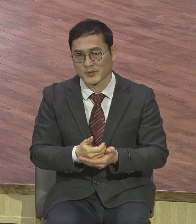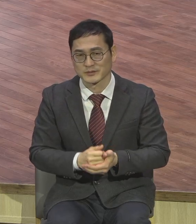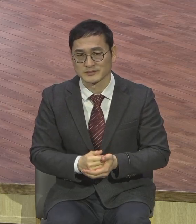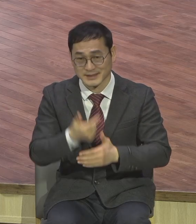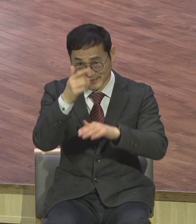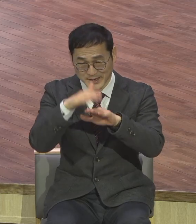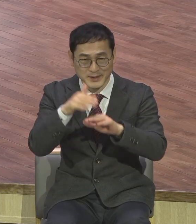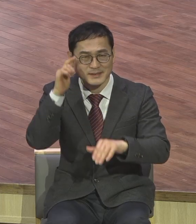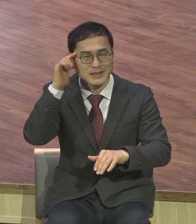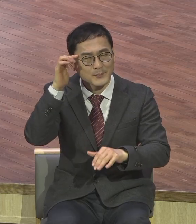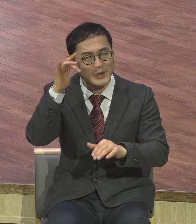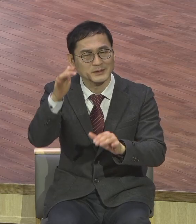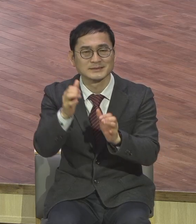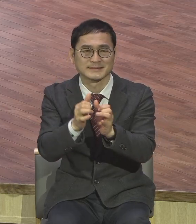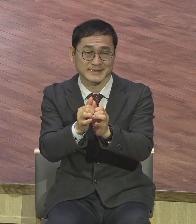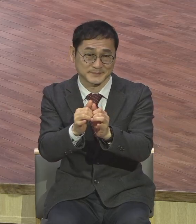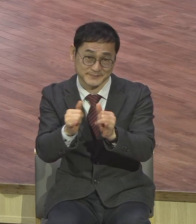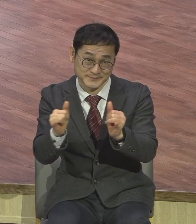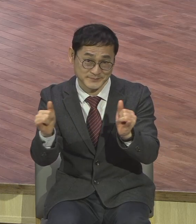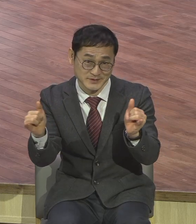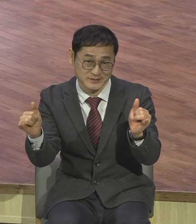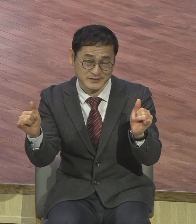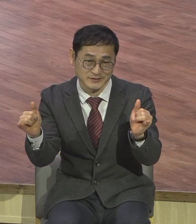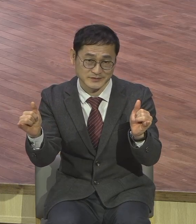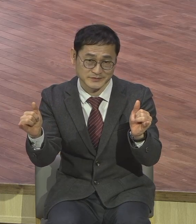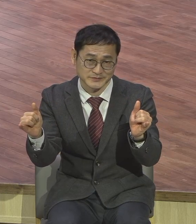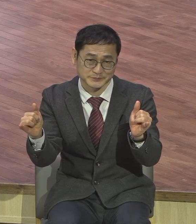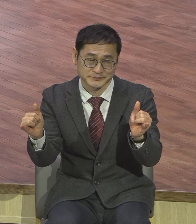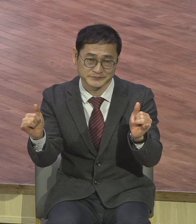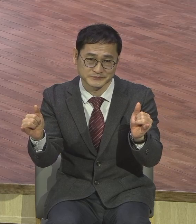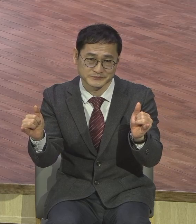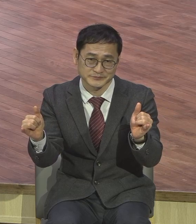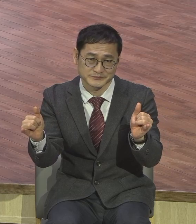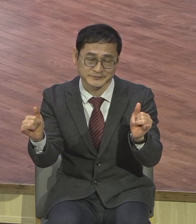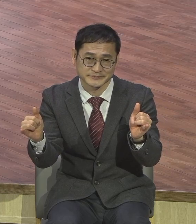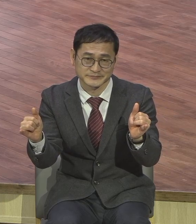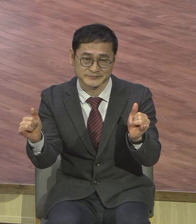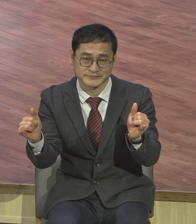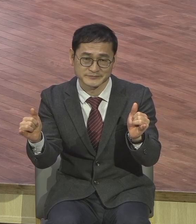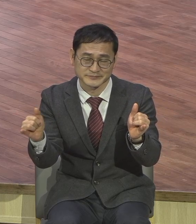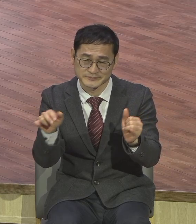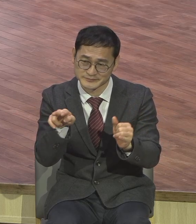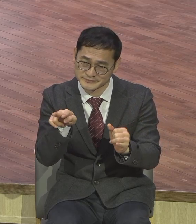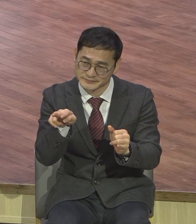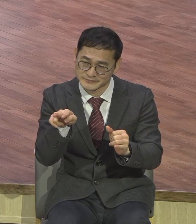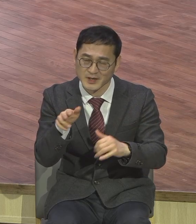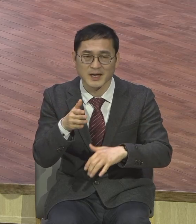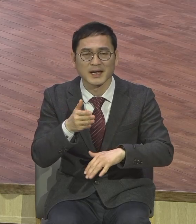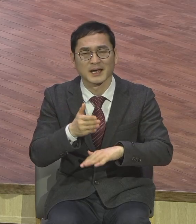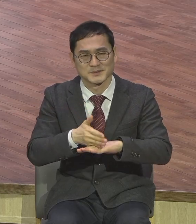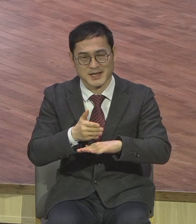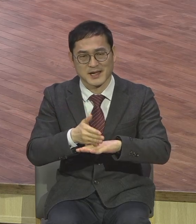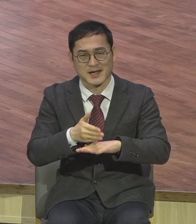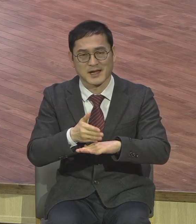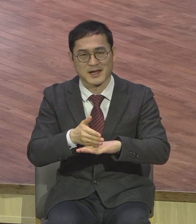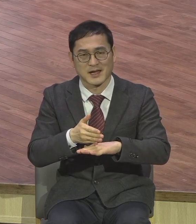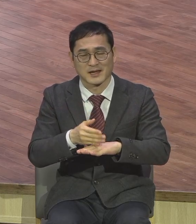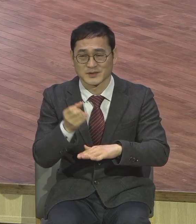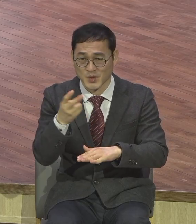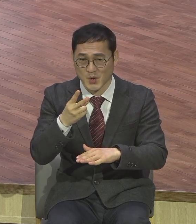성도들의 모습을 보면서 제 마음에 감사와 또한 다까움이 그렇게